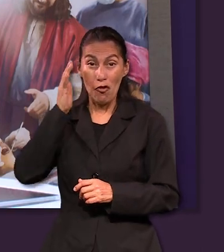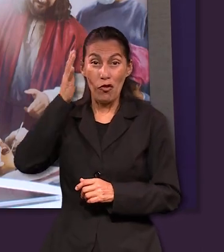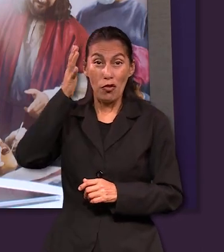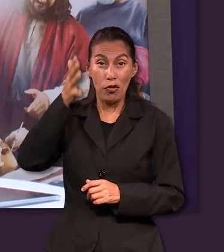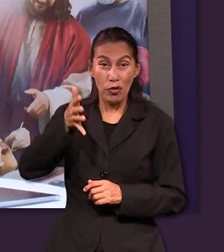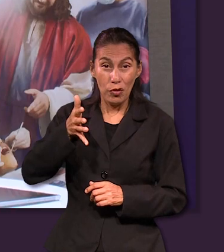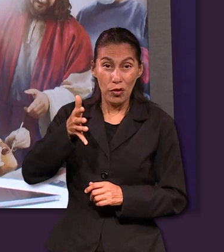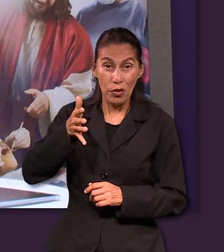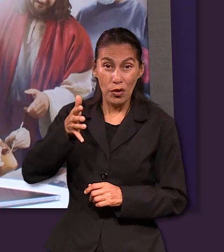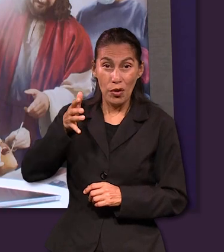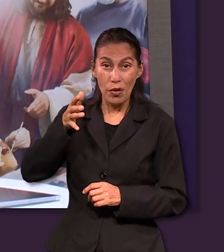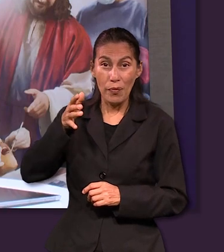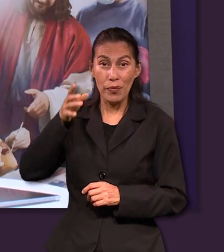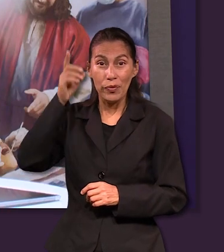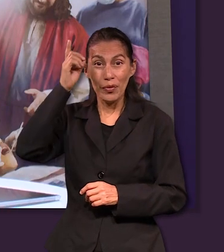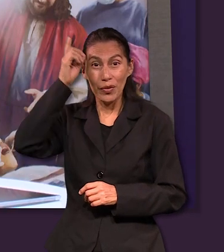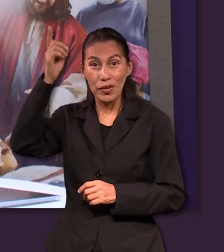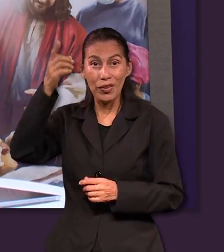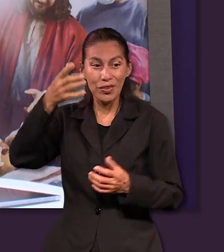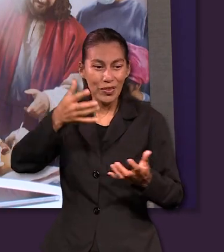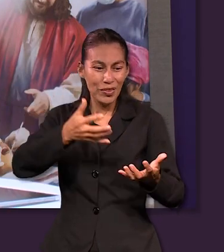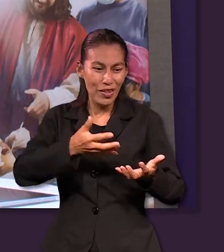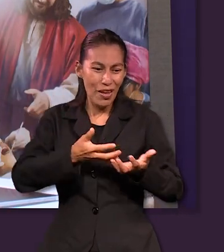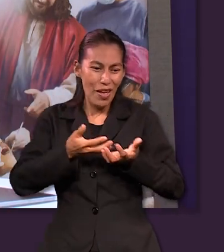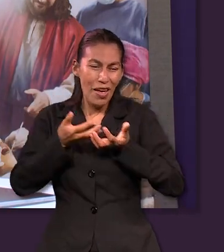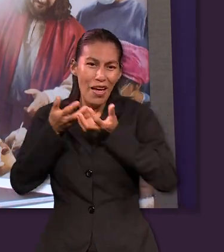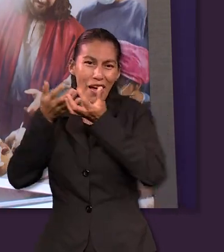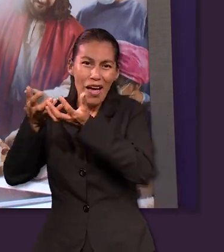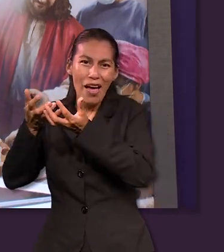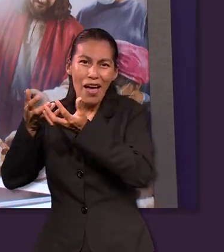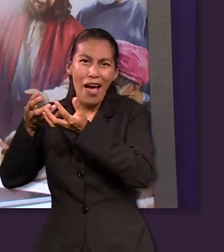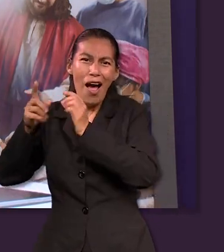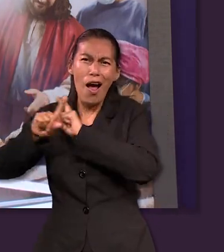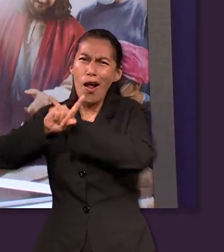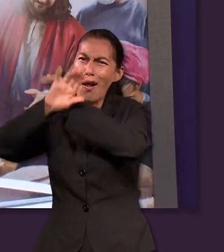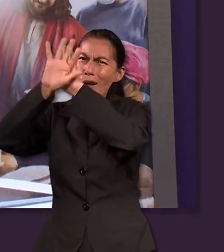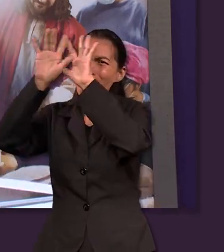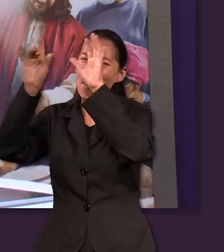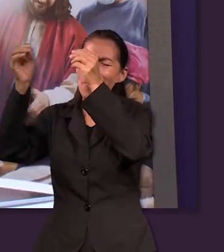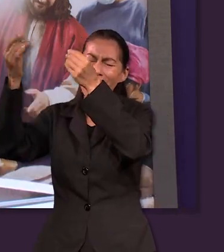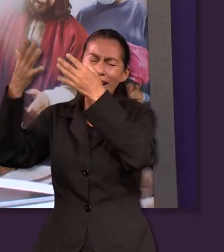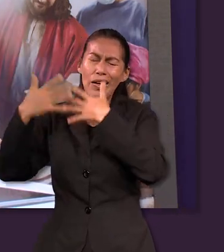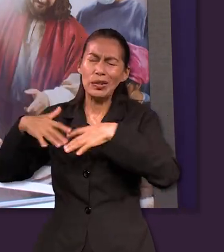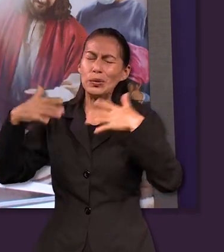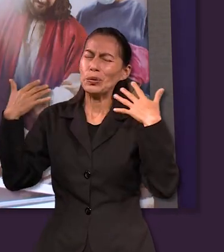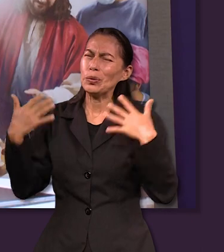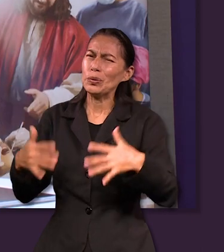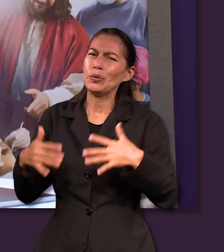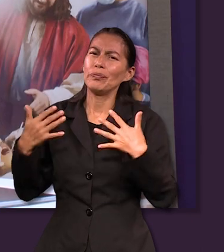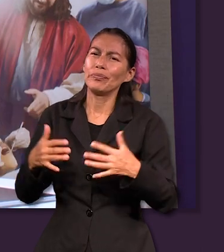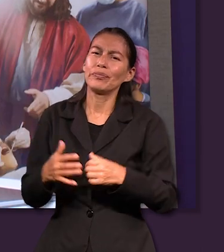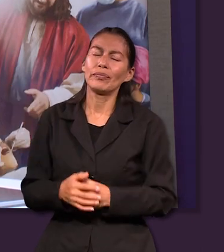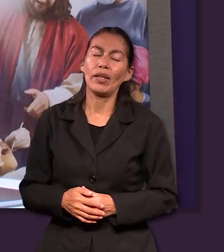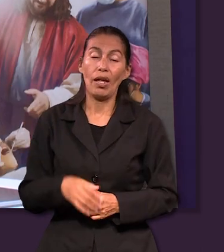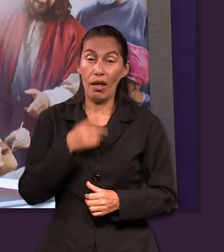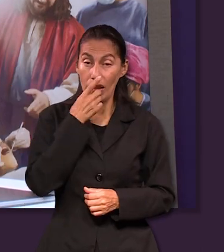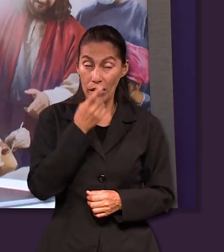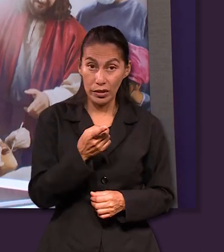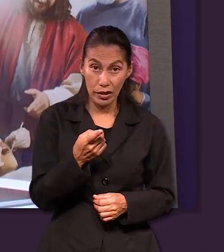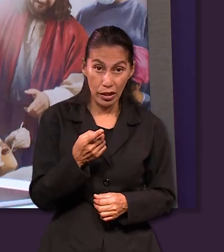pasamos no se comparan con la gloria que tendremos cuando seamos restaurados y también nos deja saber que esas